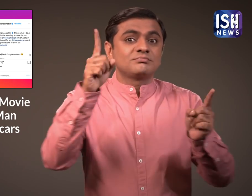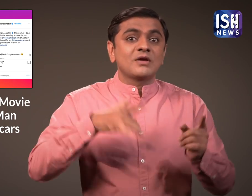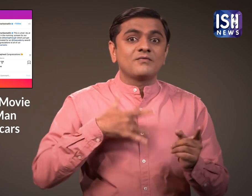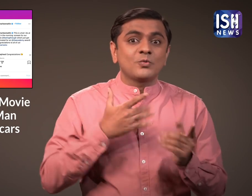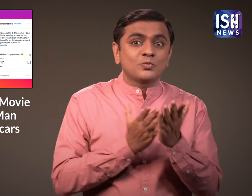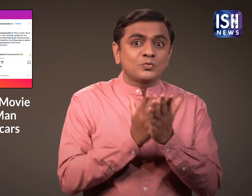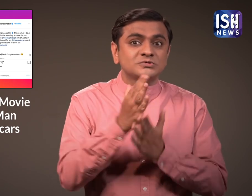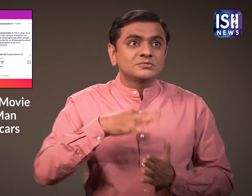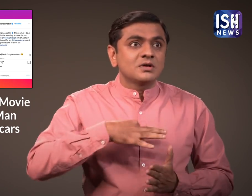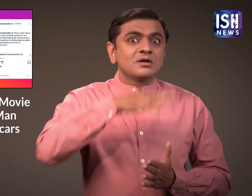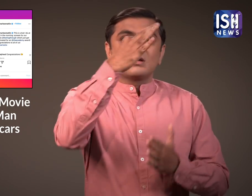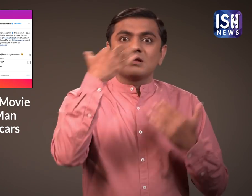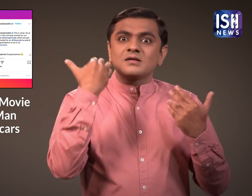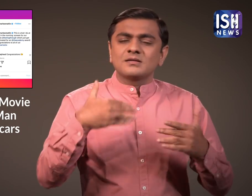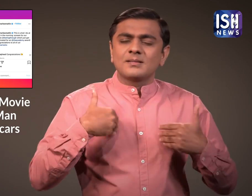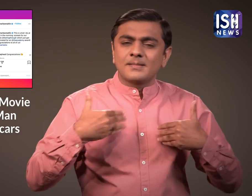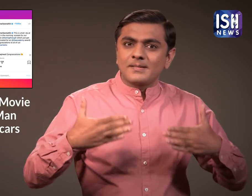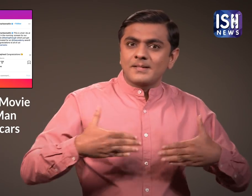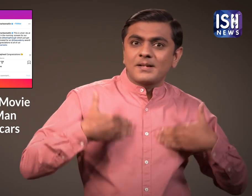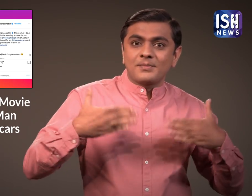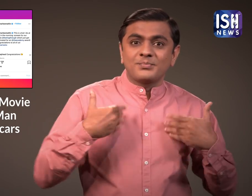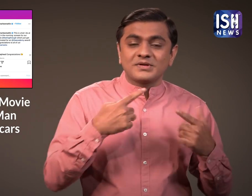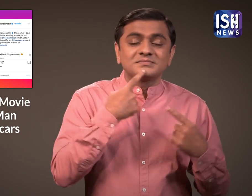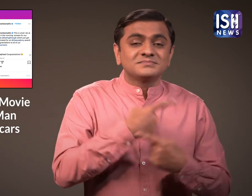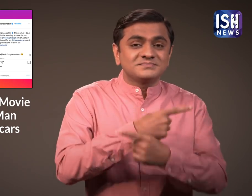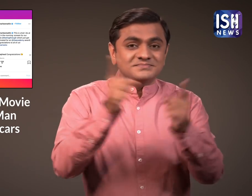नामानगन का जशन मना रही थी।